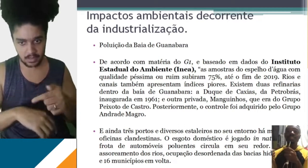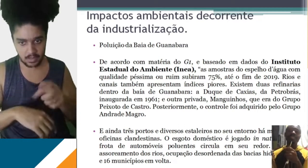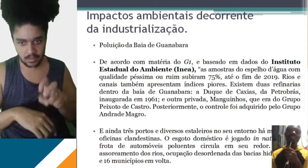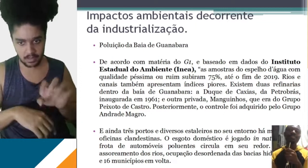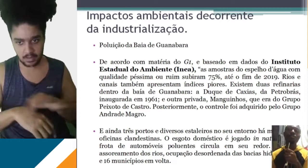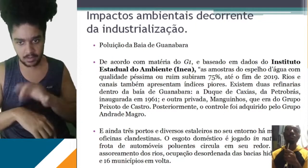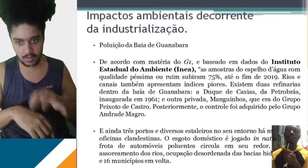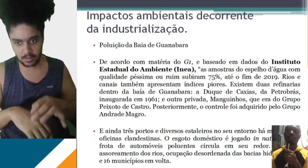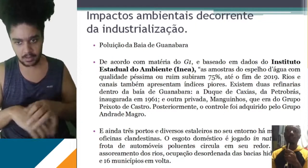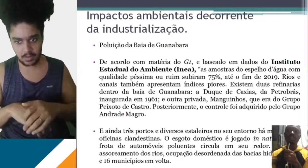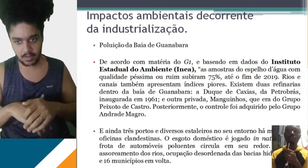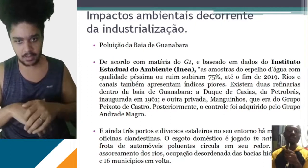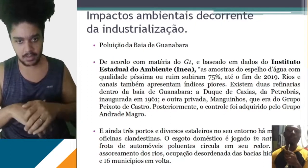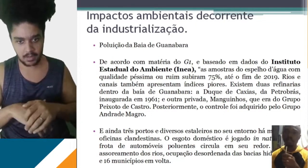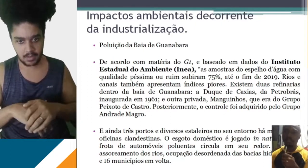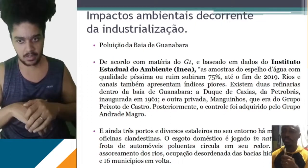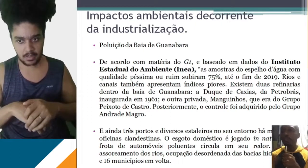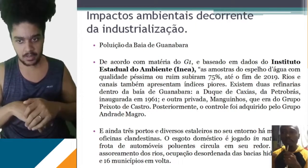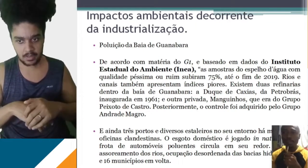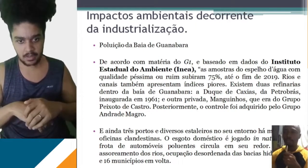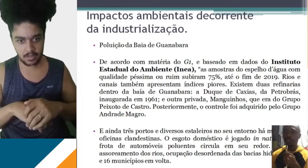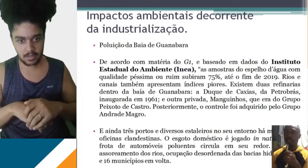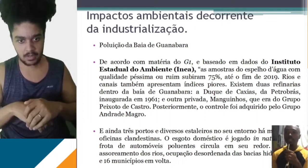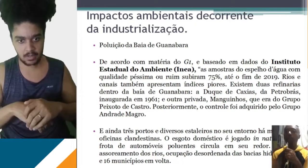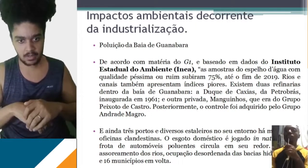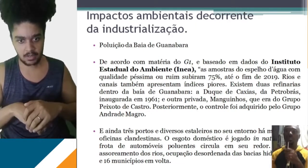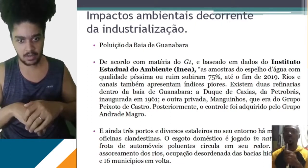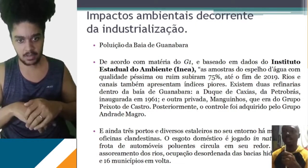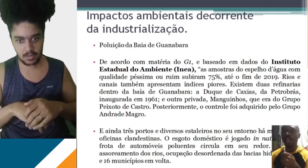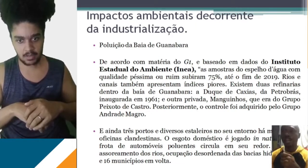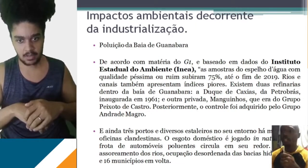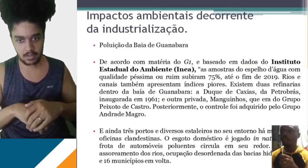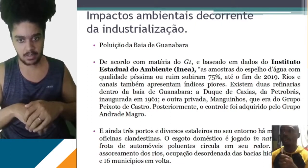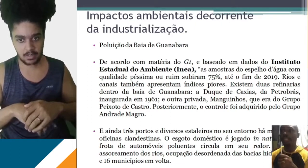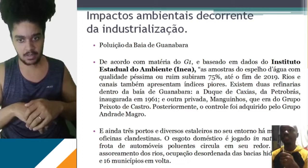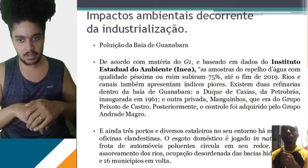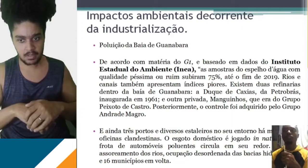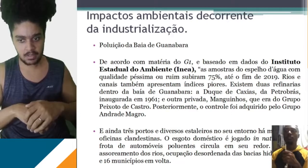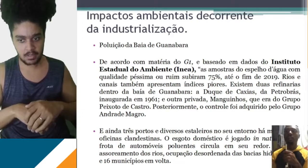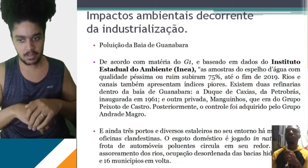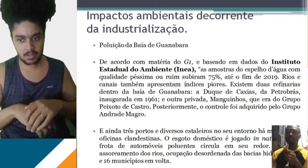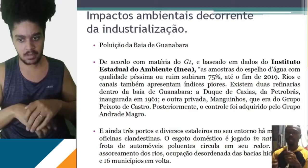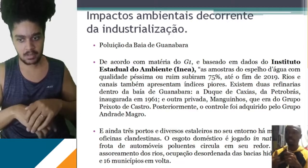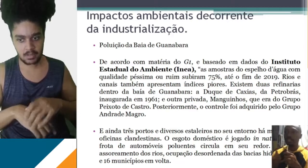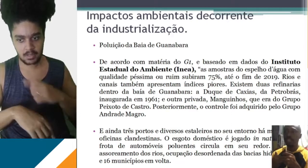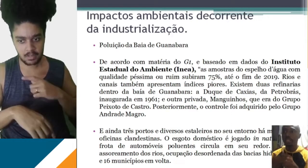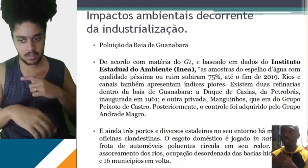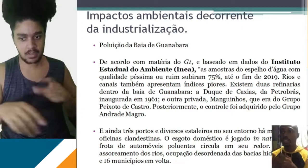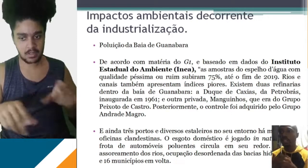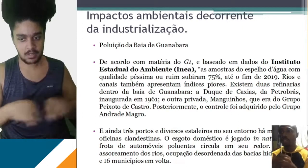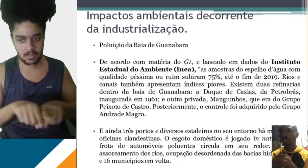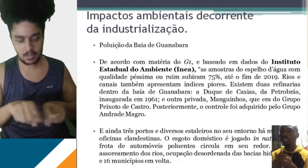cerca de 75% da qualidade ruim ou péssima. Ou muita coisa. E de onde vem isso? A gente pode falar que dentro da Bahia de Guanabara nós temos as